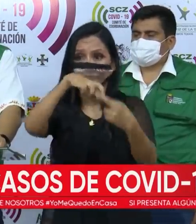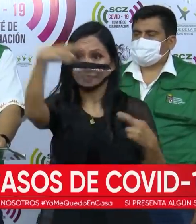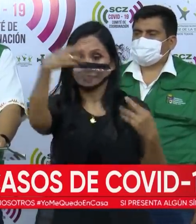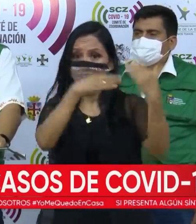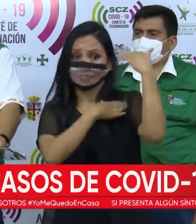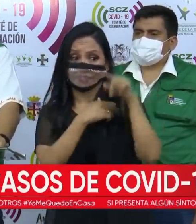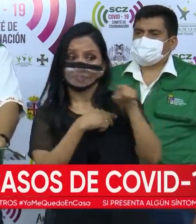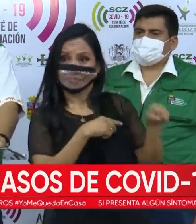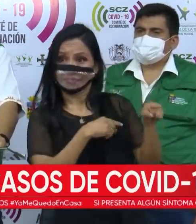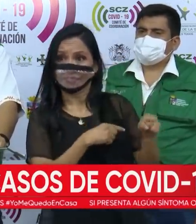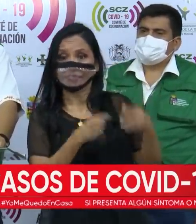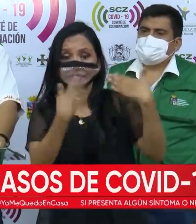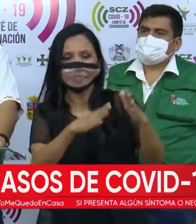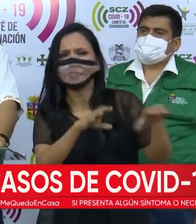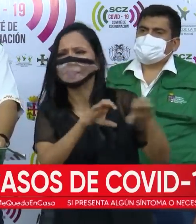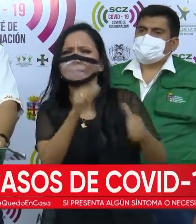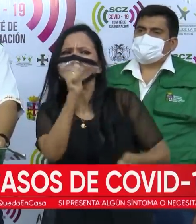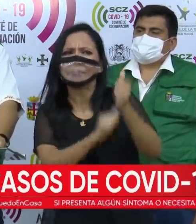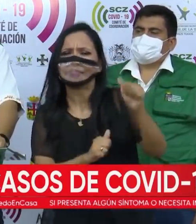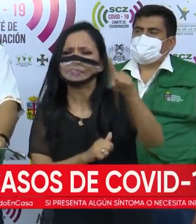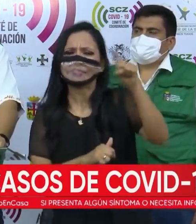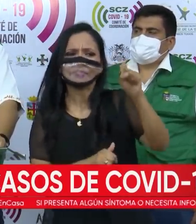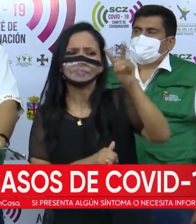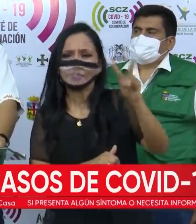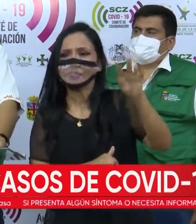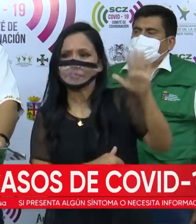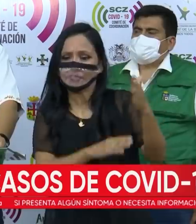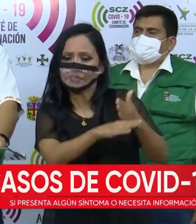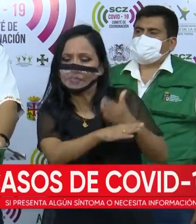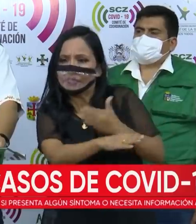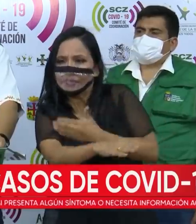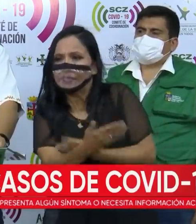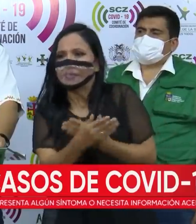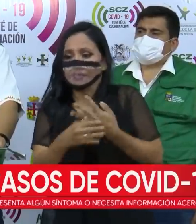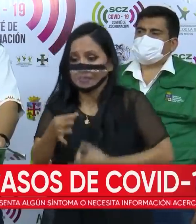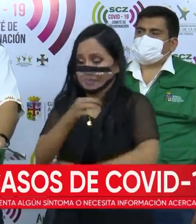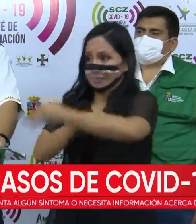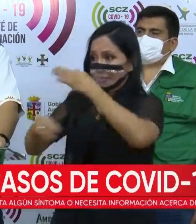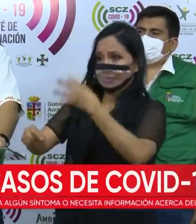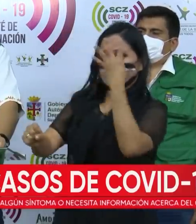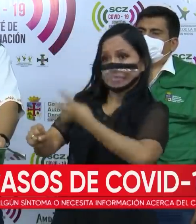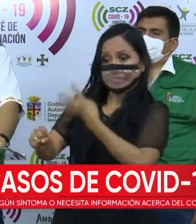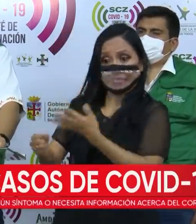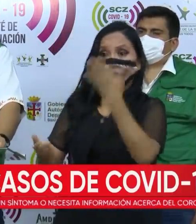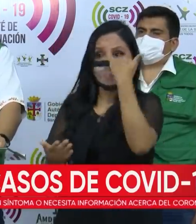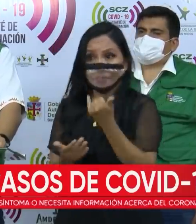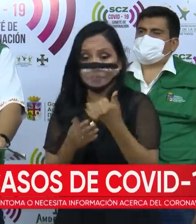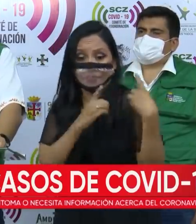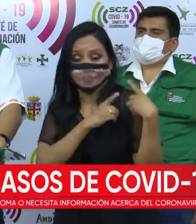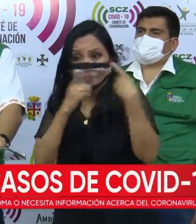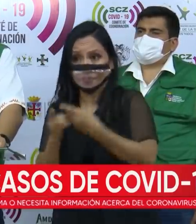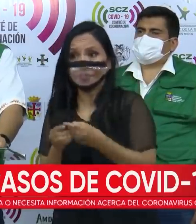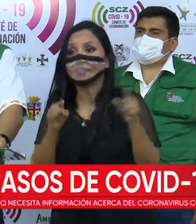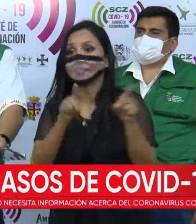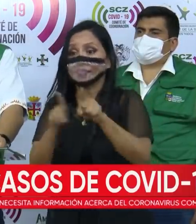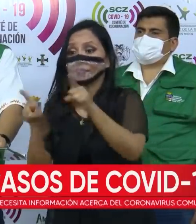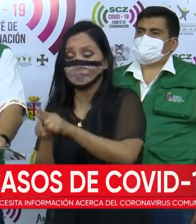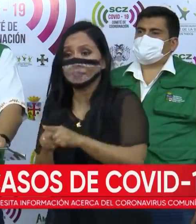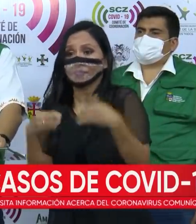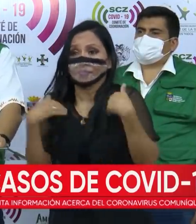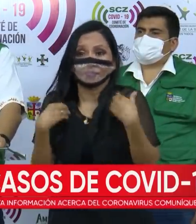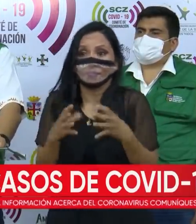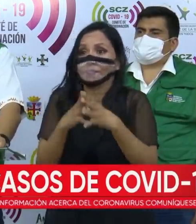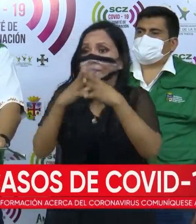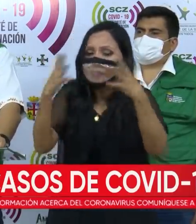Santa Cruz, que ya va realizando más de 125 procedimientos de aféresis y donación, por lo tanto, está también teniendo